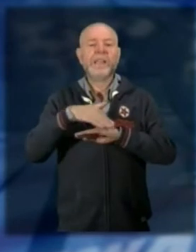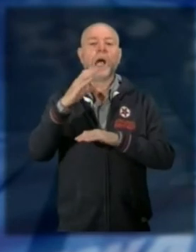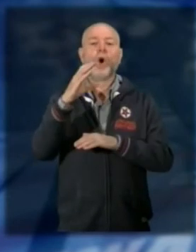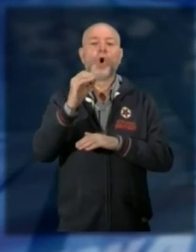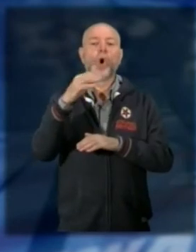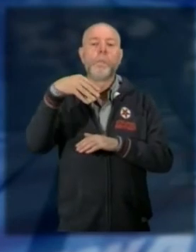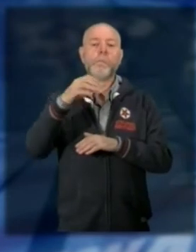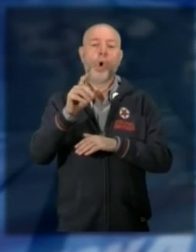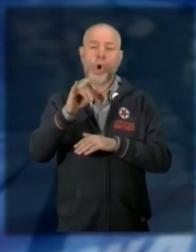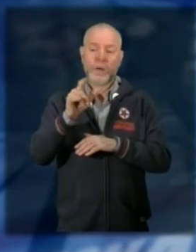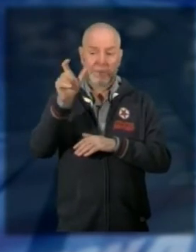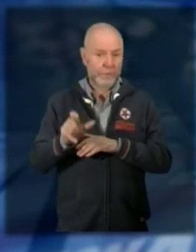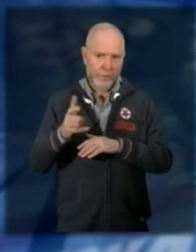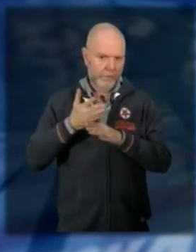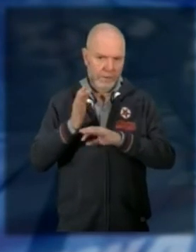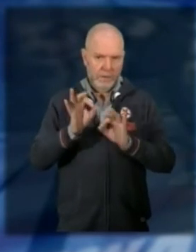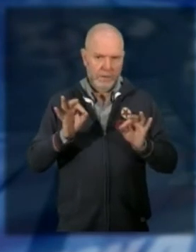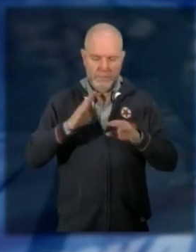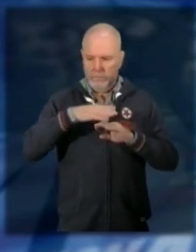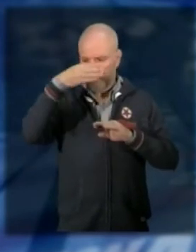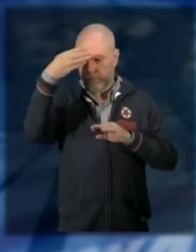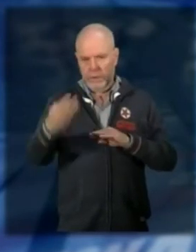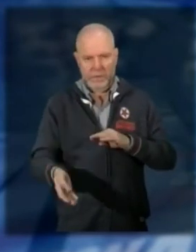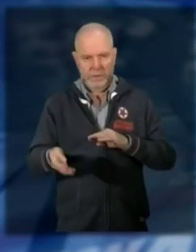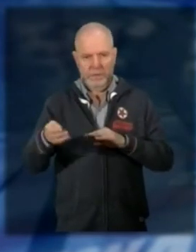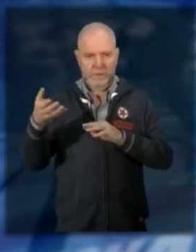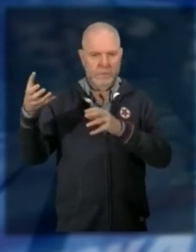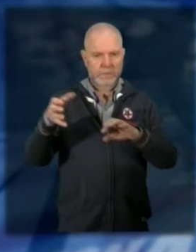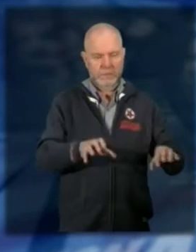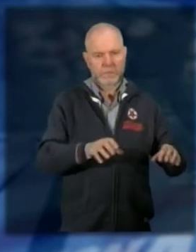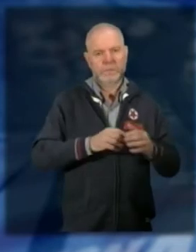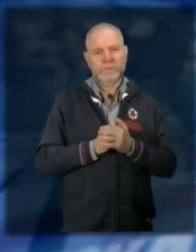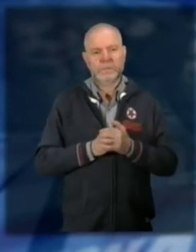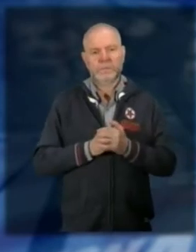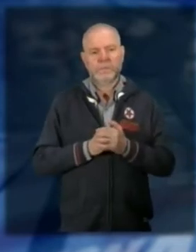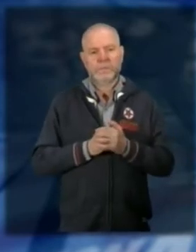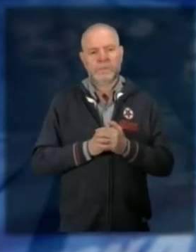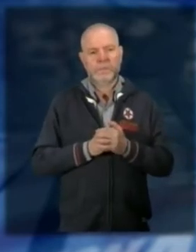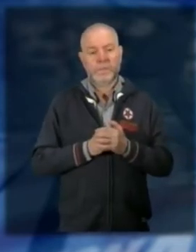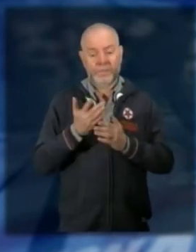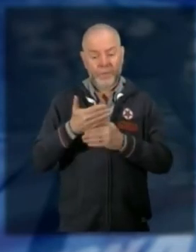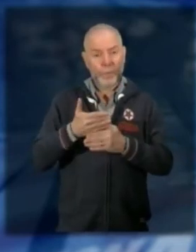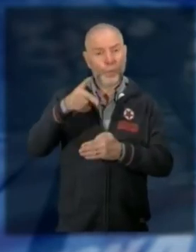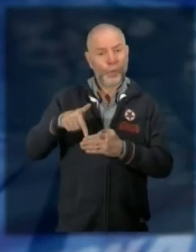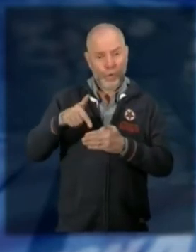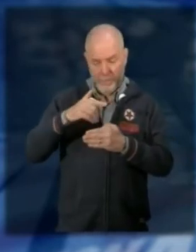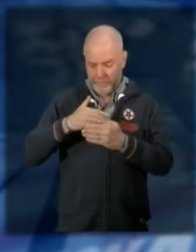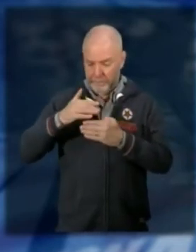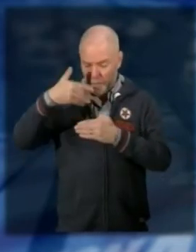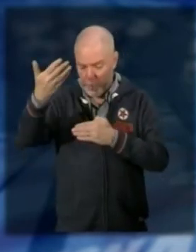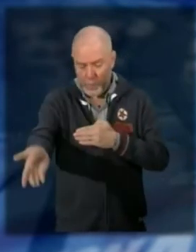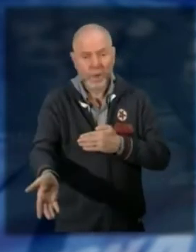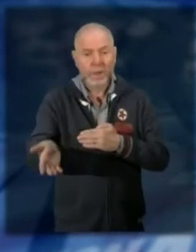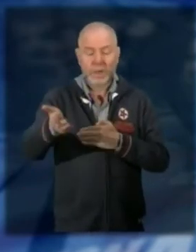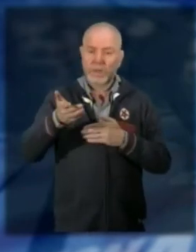Canile il leso il conducente il mezzo ha urtato il muretto ed alcuni sassi sono caduti sotto appunto in via Erbera muretto pericolante e pericoloso da qui la